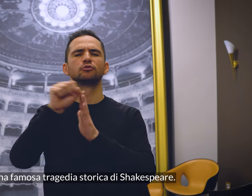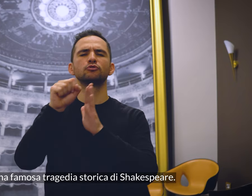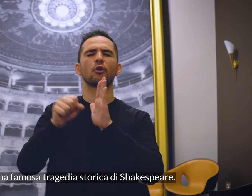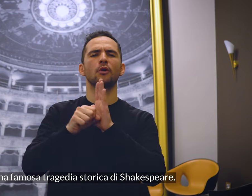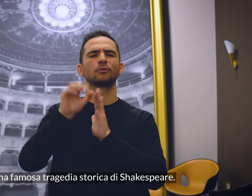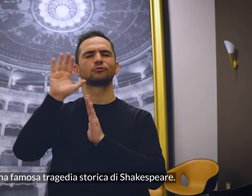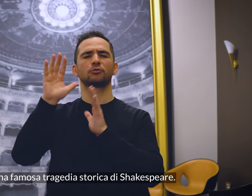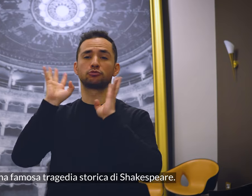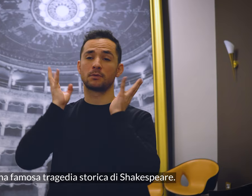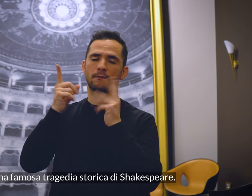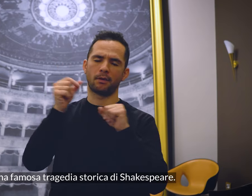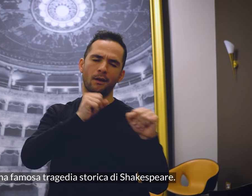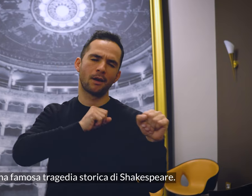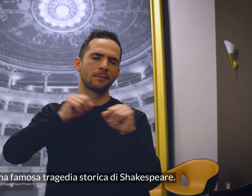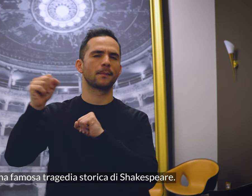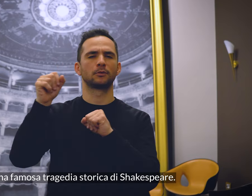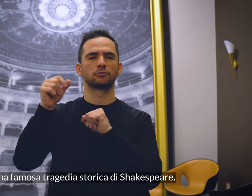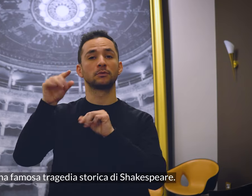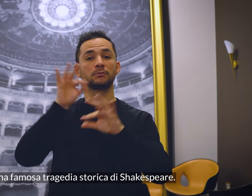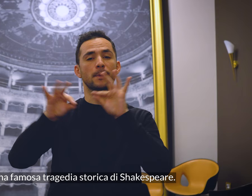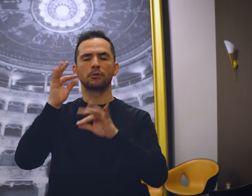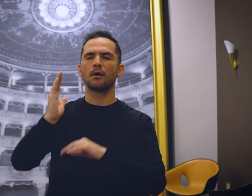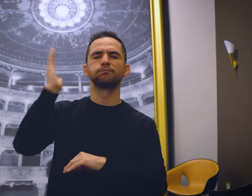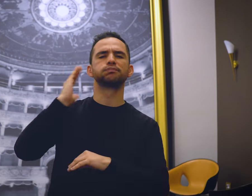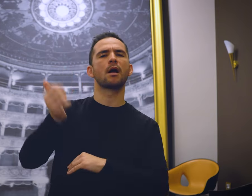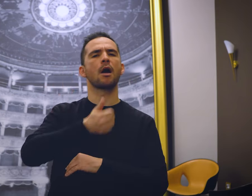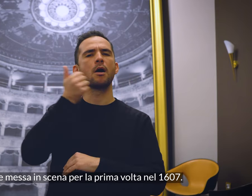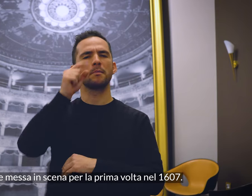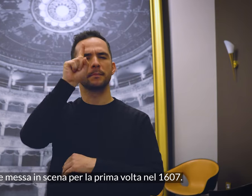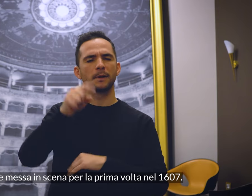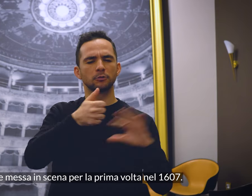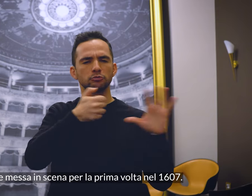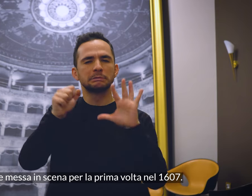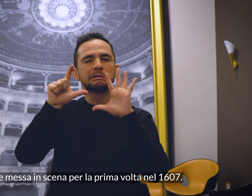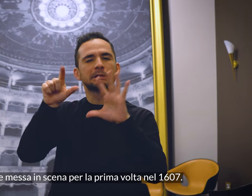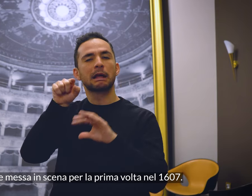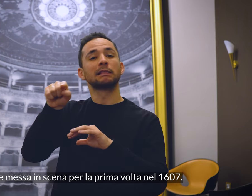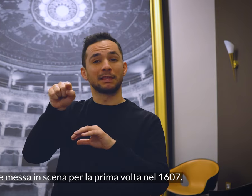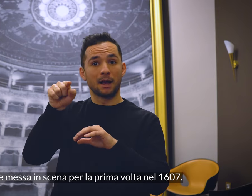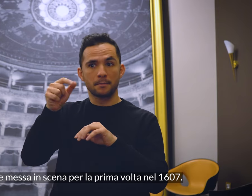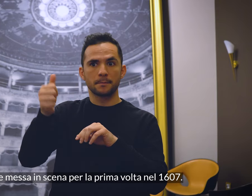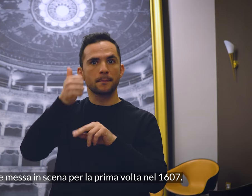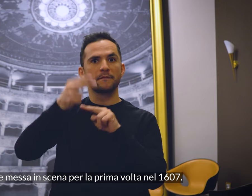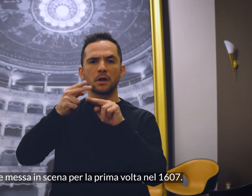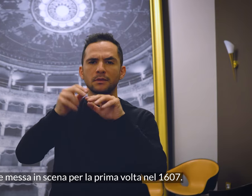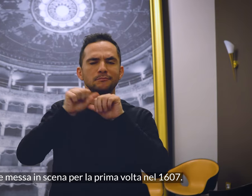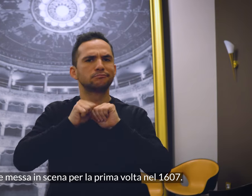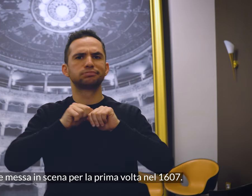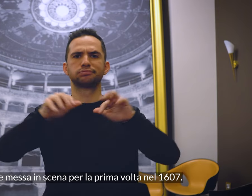famosa tragedia storica di Shakespeare. Viene messa in scena per la prima volta nel